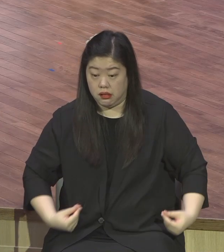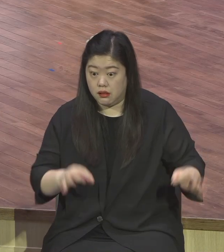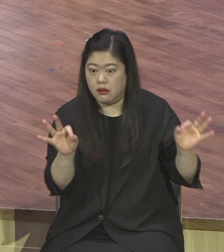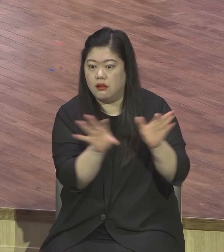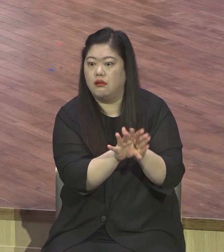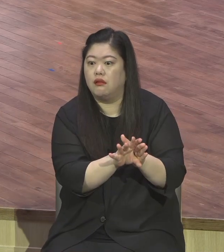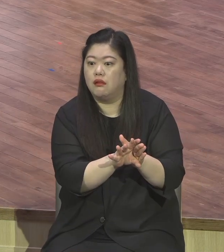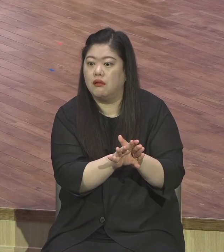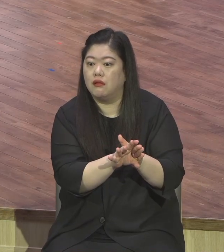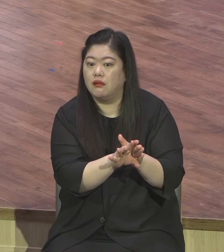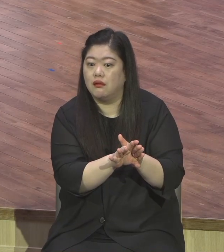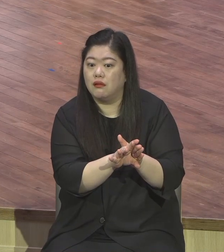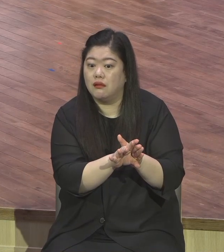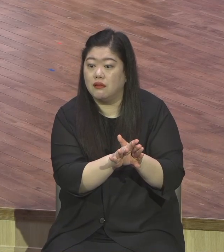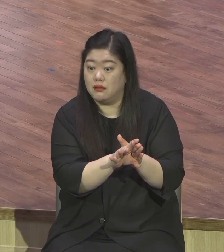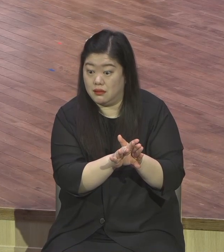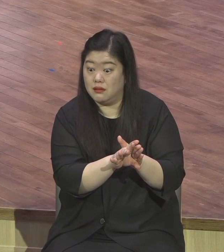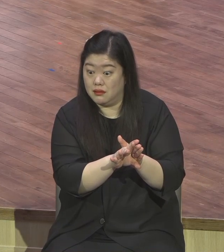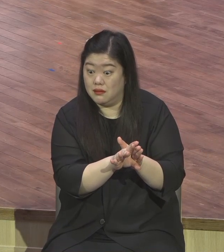감사의 삶 속에 소망이 있다 이 말이죠.